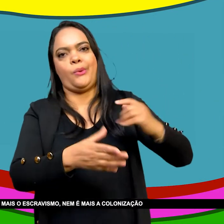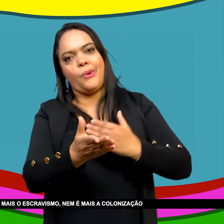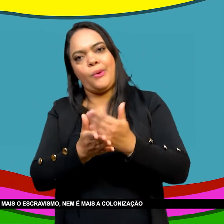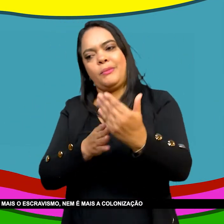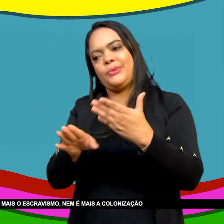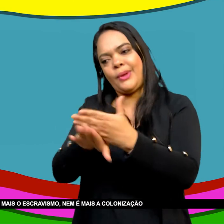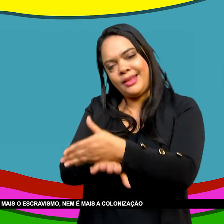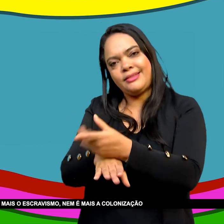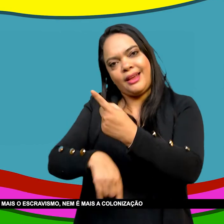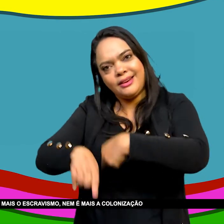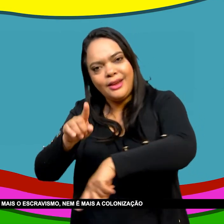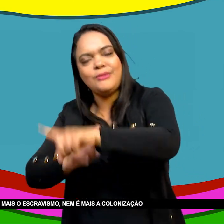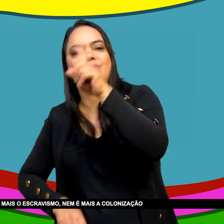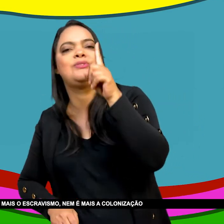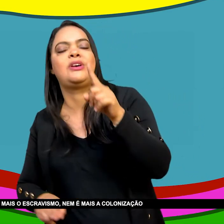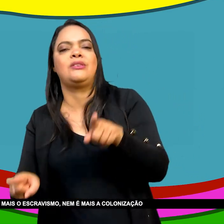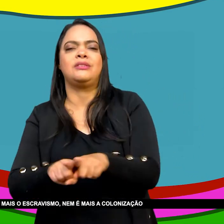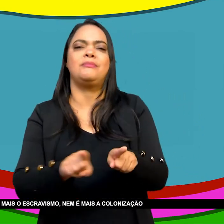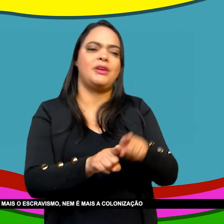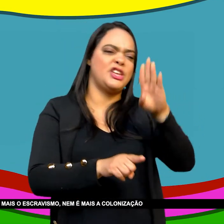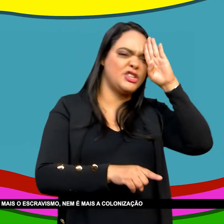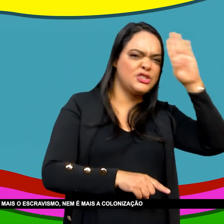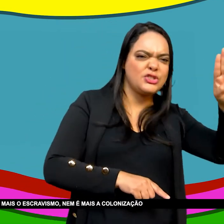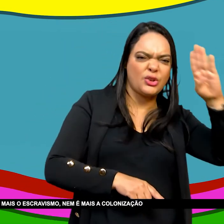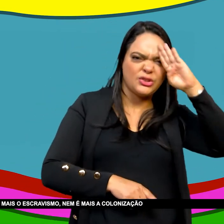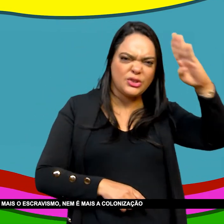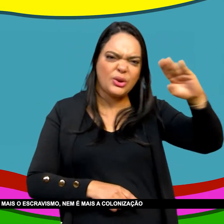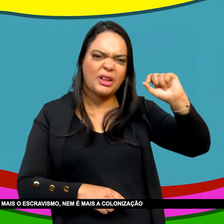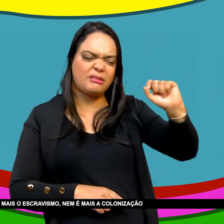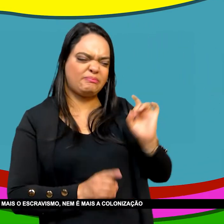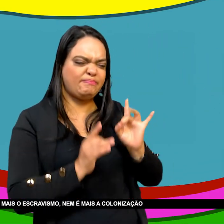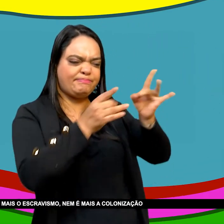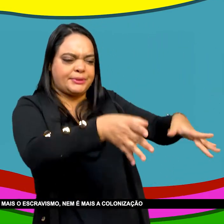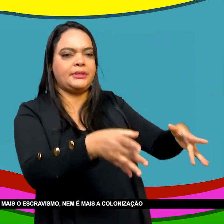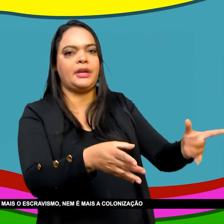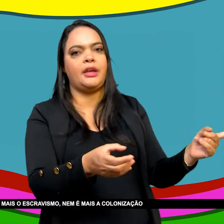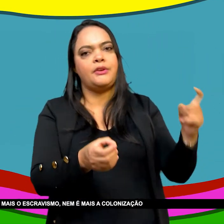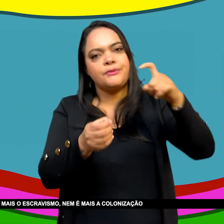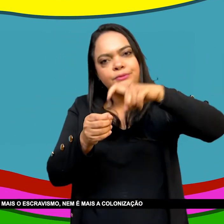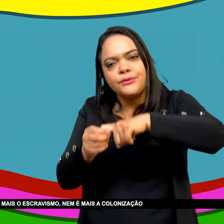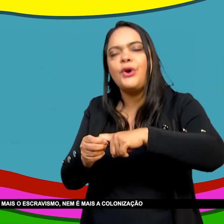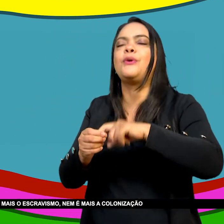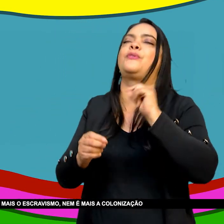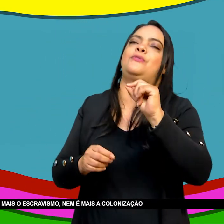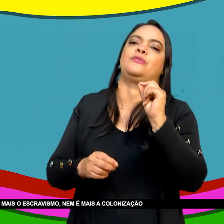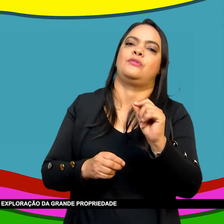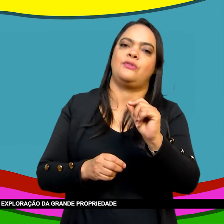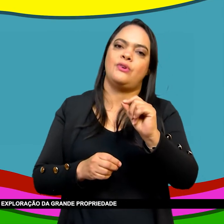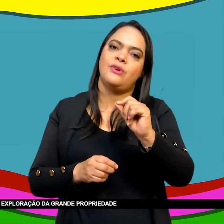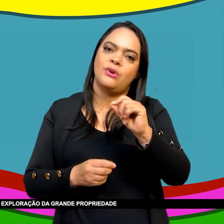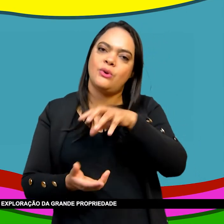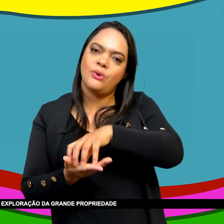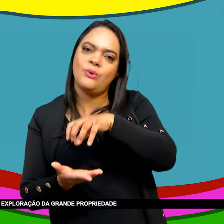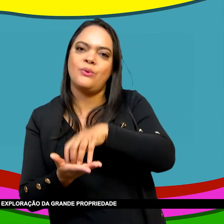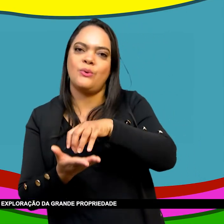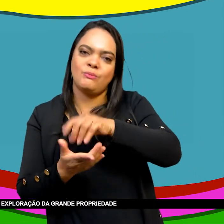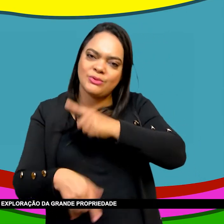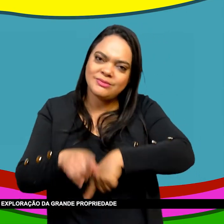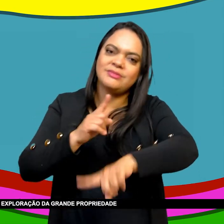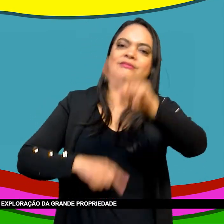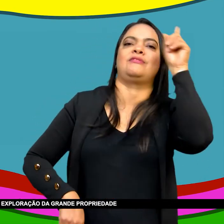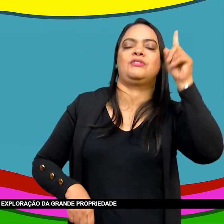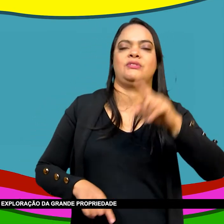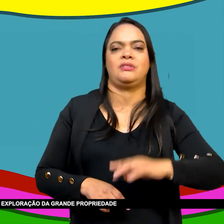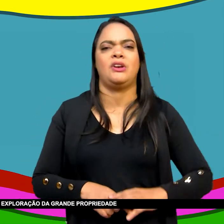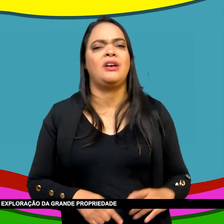Passa a viver Sobre um outro tipo De opressão Que não é mais O escravismo Nem é mais A colonização Mas um regime